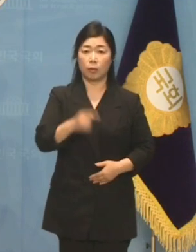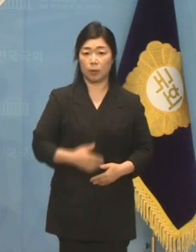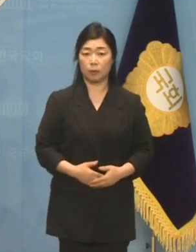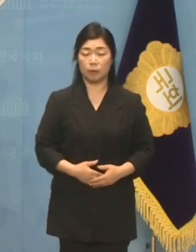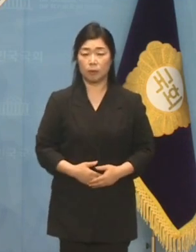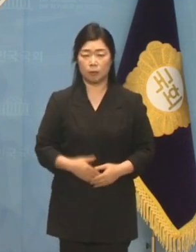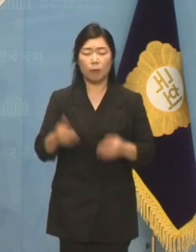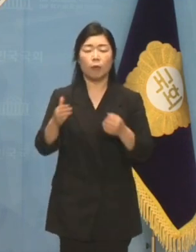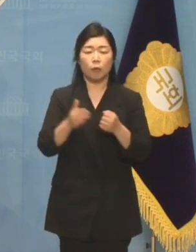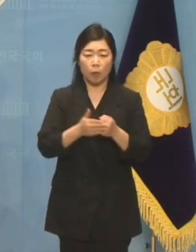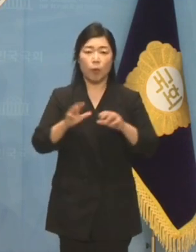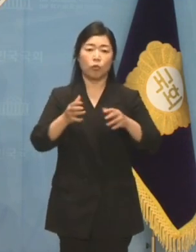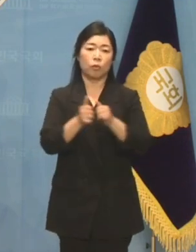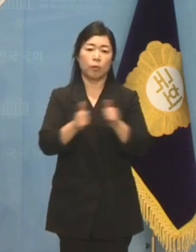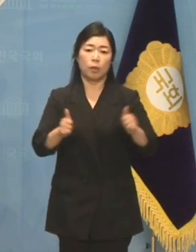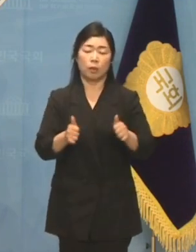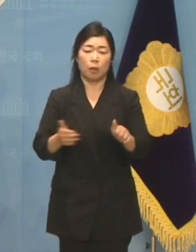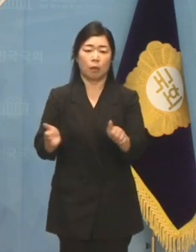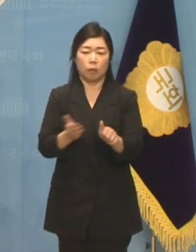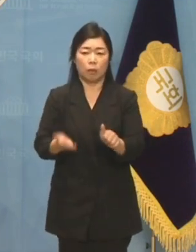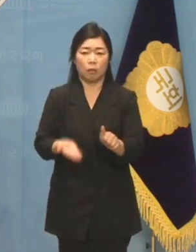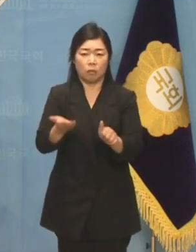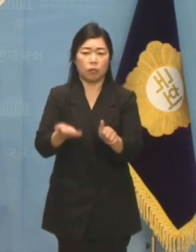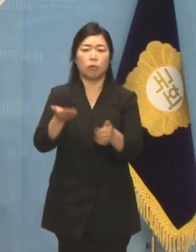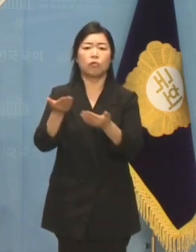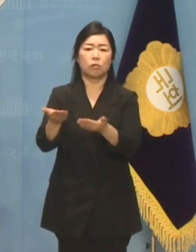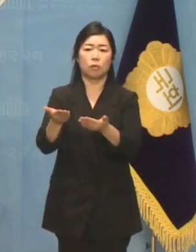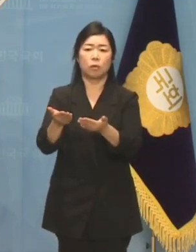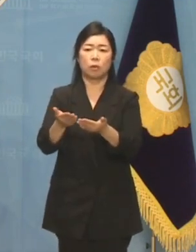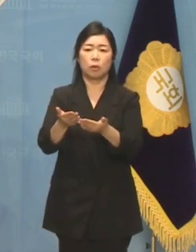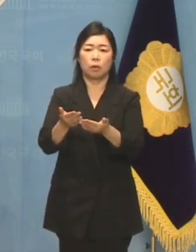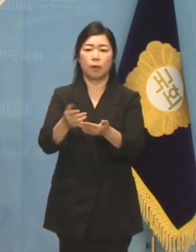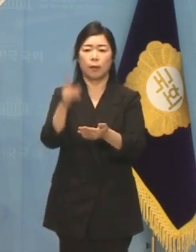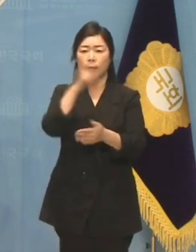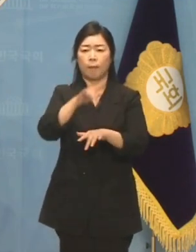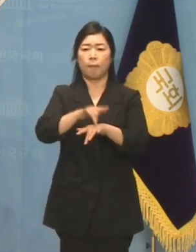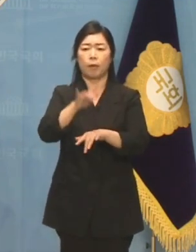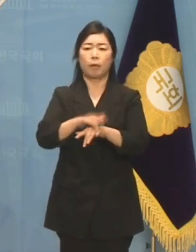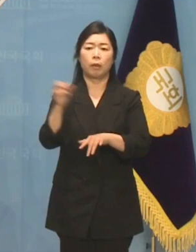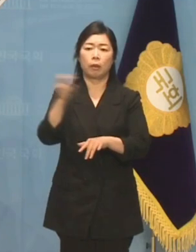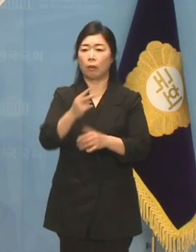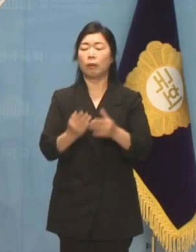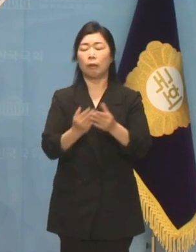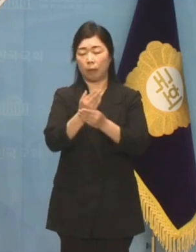선전선동하는 나쁜 거질병이 또다시 도진 것입니다.